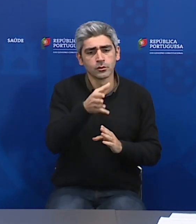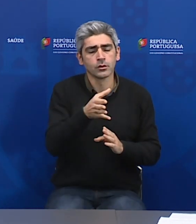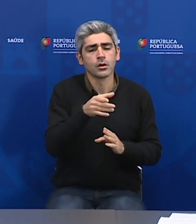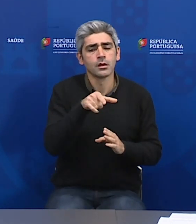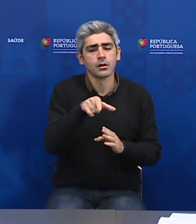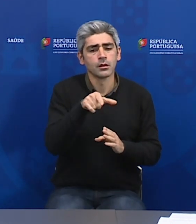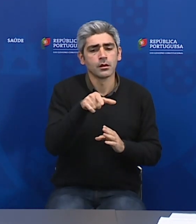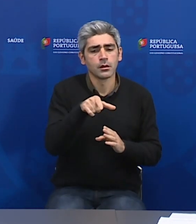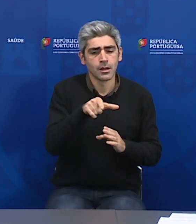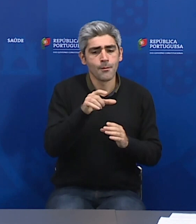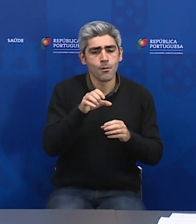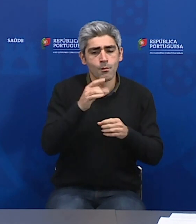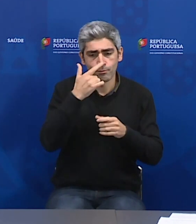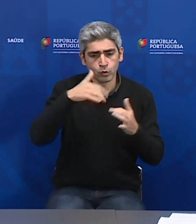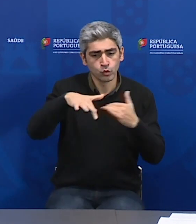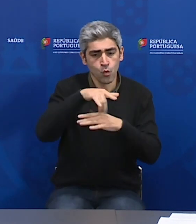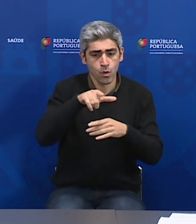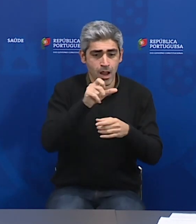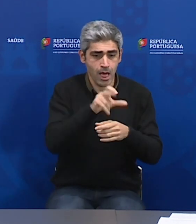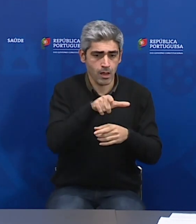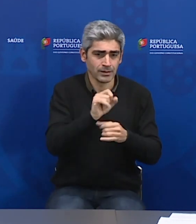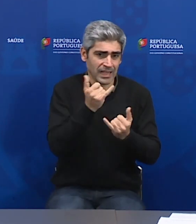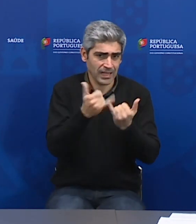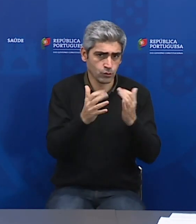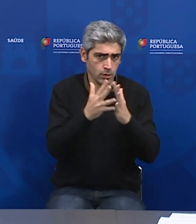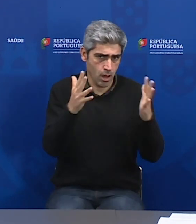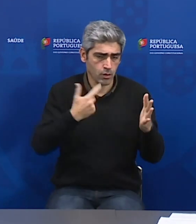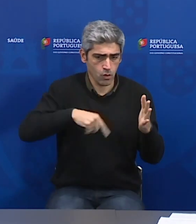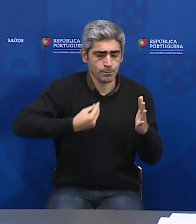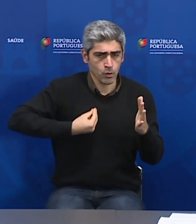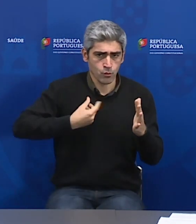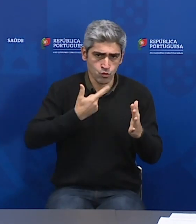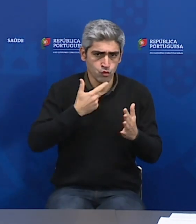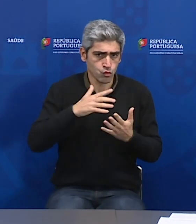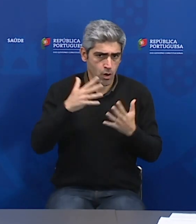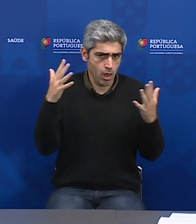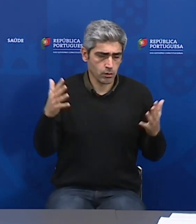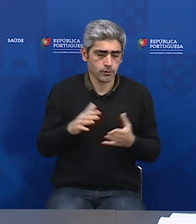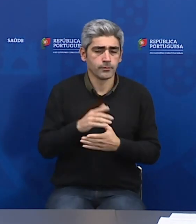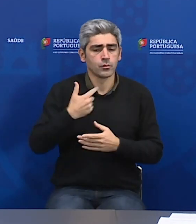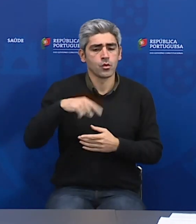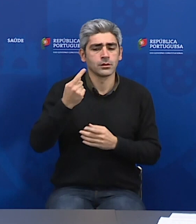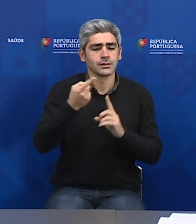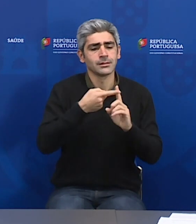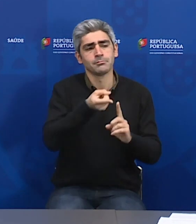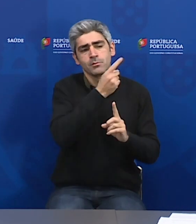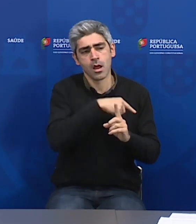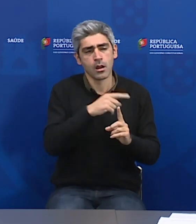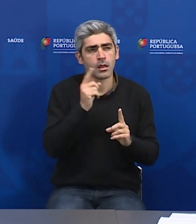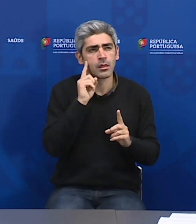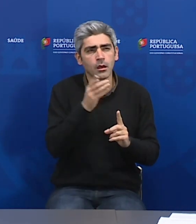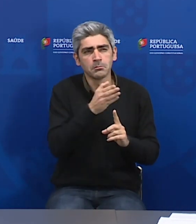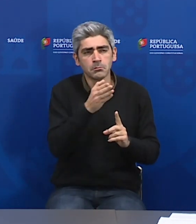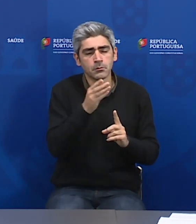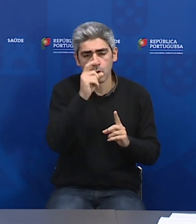porque são de facto uma população de risco que nos preocupa de forma elevada. Emitimos a semana passada, eu não consigo precisar o